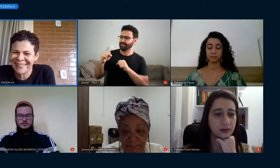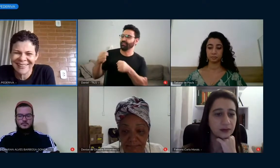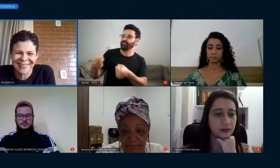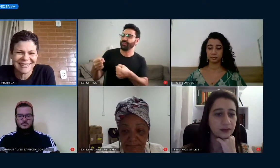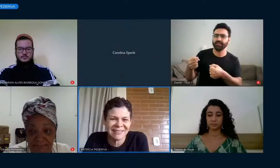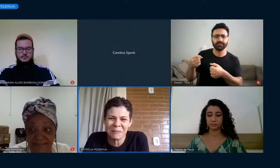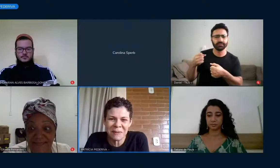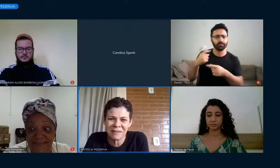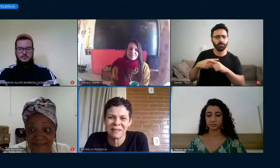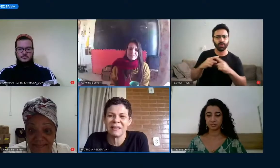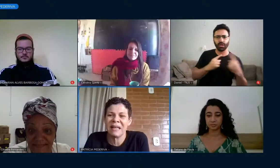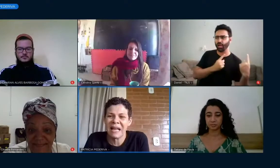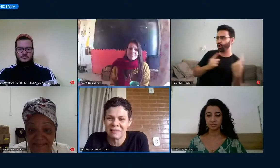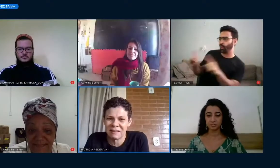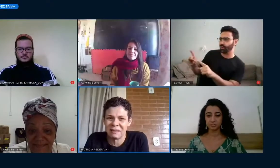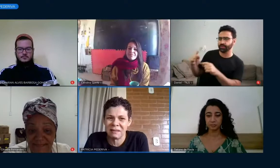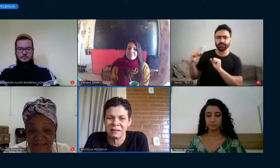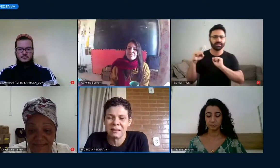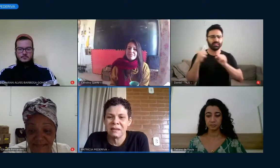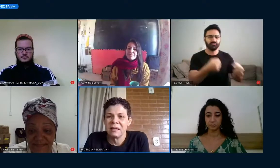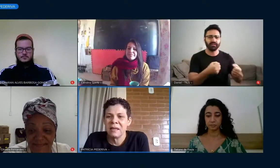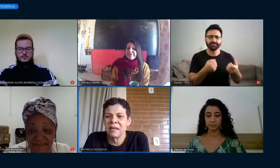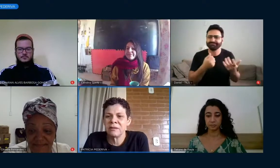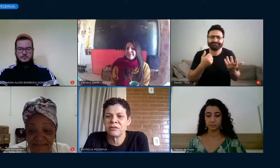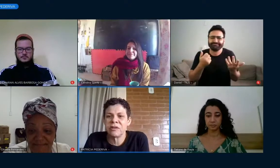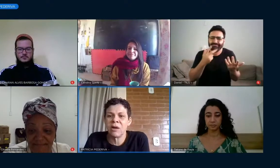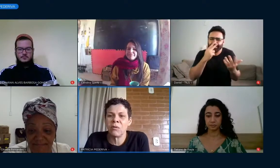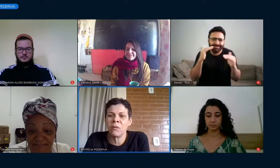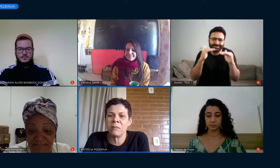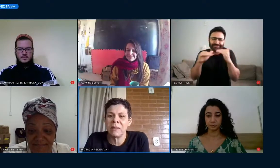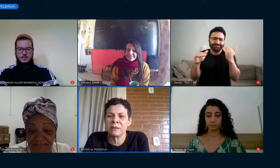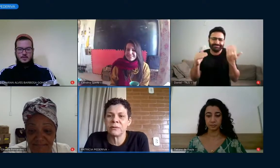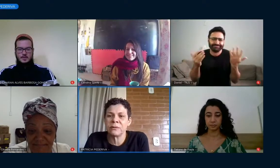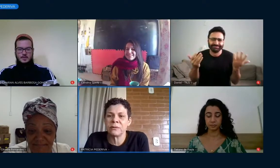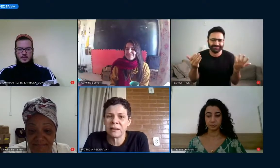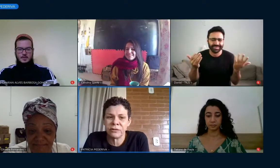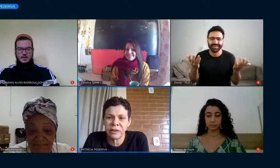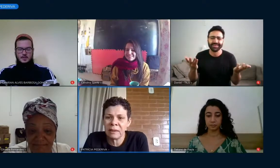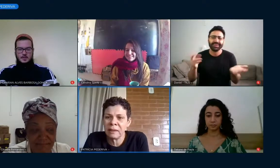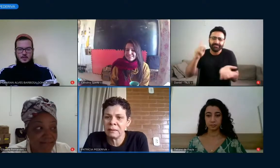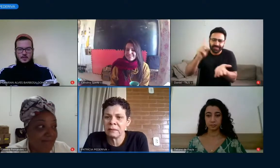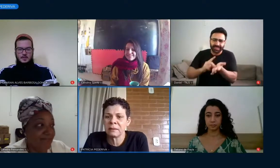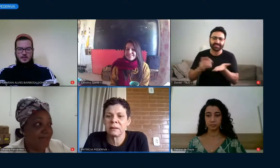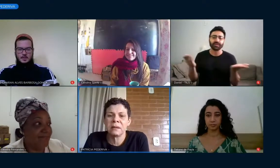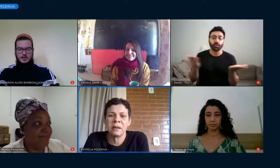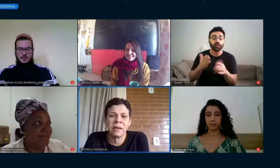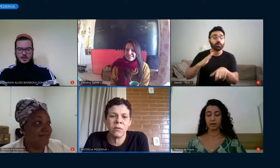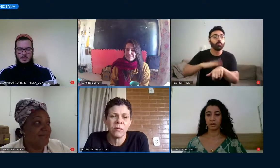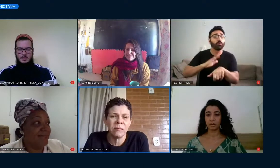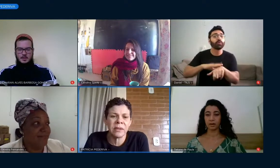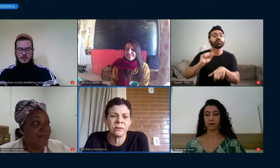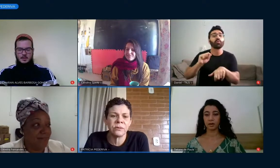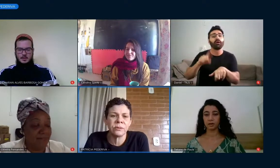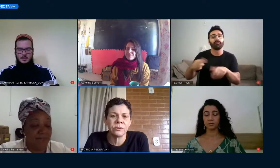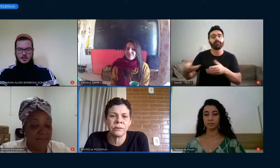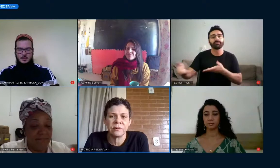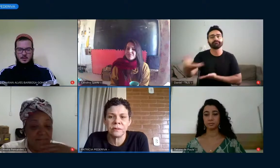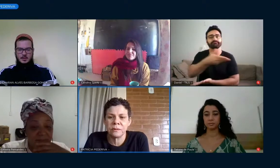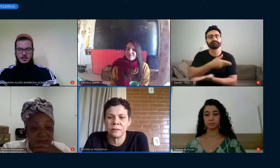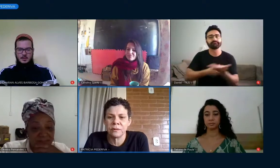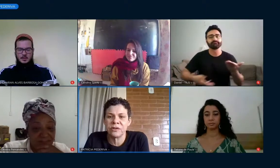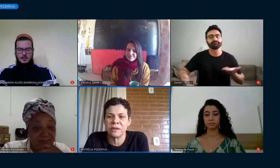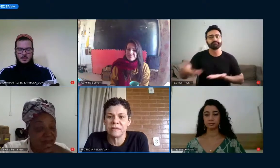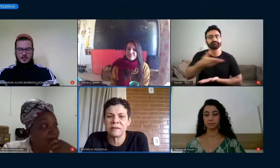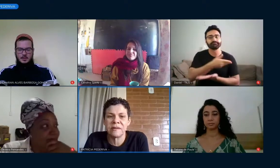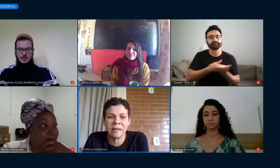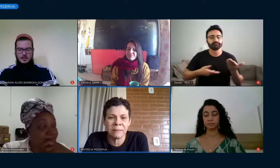há ataque? Simples assim. Este é um momento de partilha, é um momento